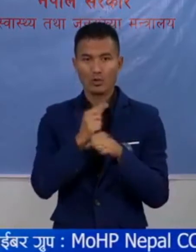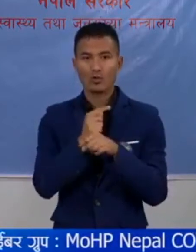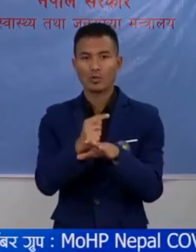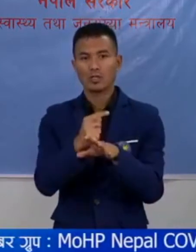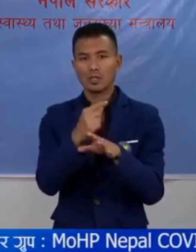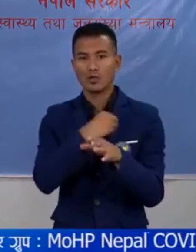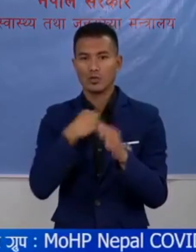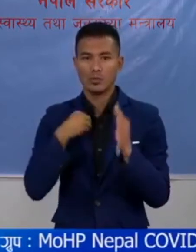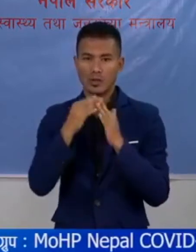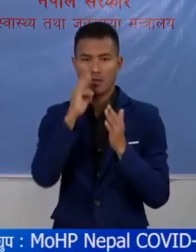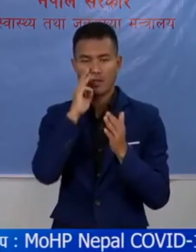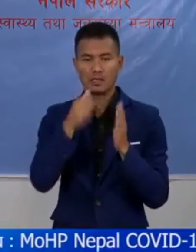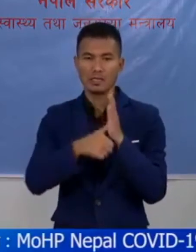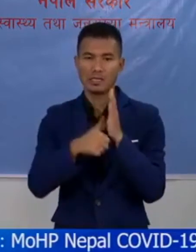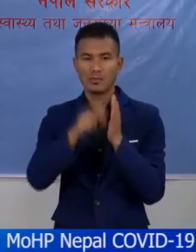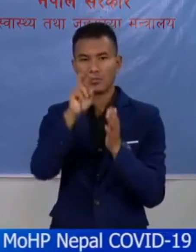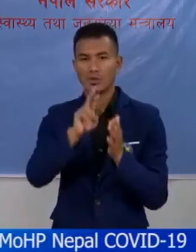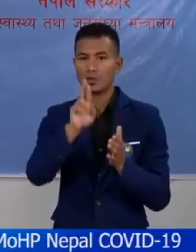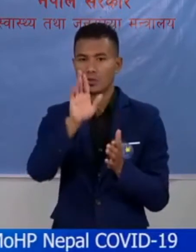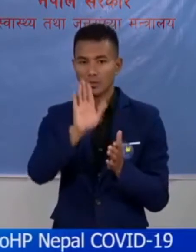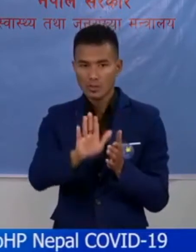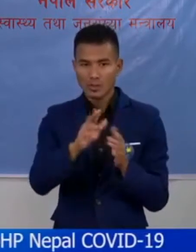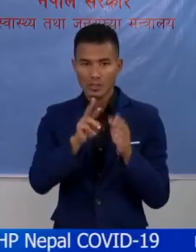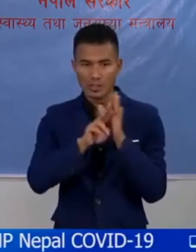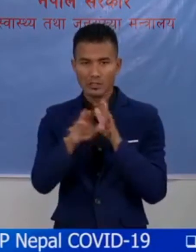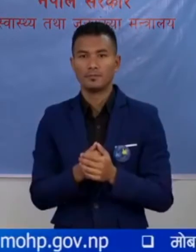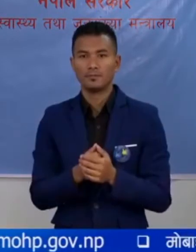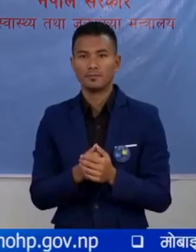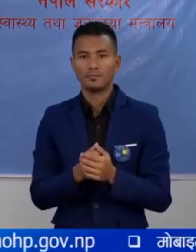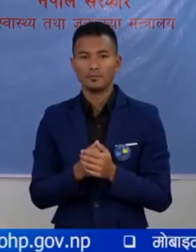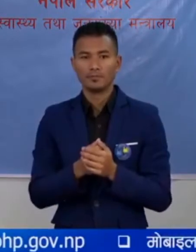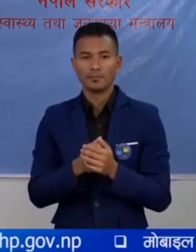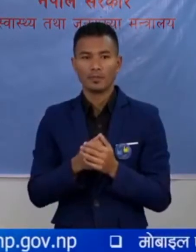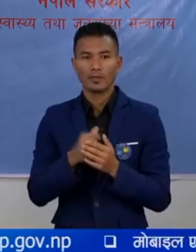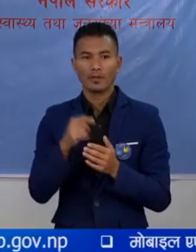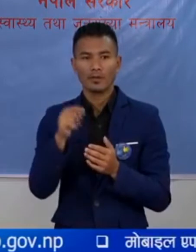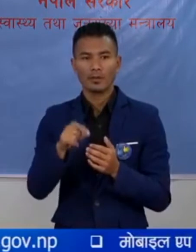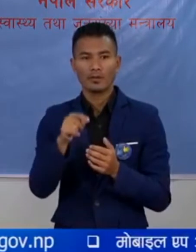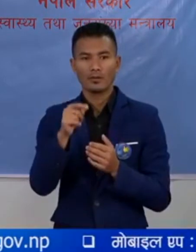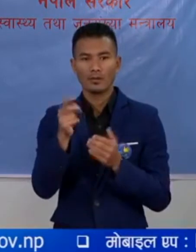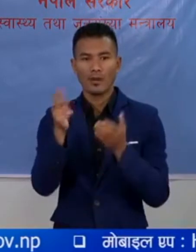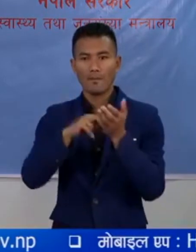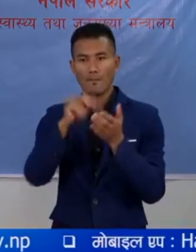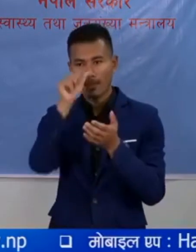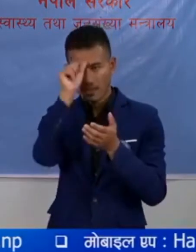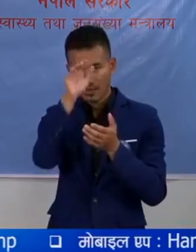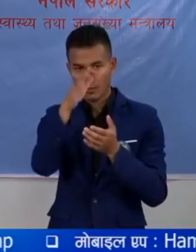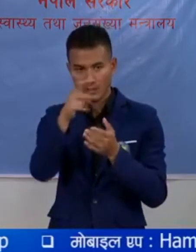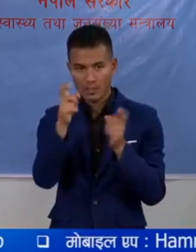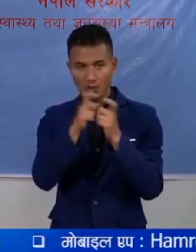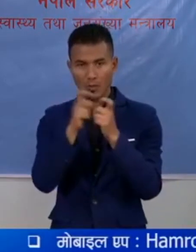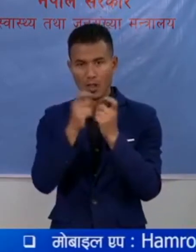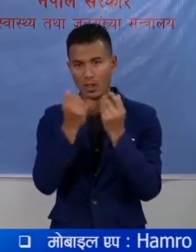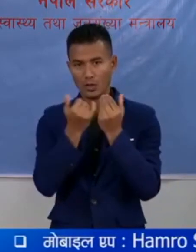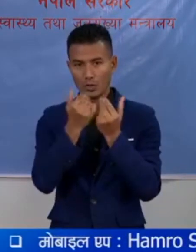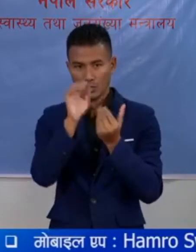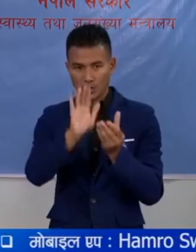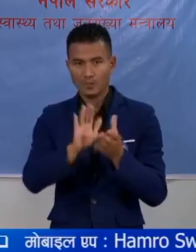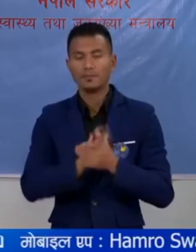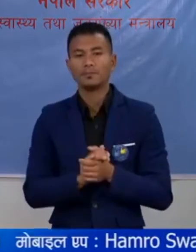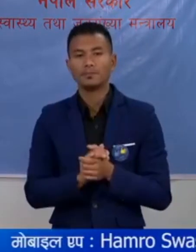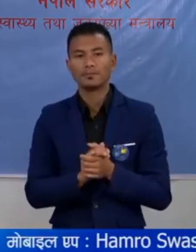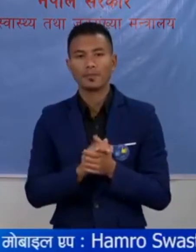हस्पतालमा भईरयेको छब नती जाइवना भाकी छबुशुन अपडेट को लागी छल्फल गरेको छब